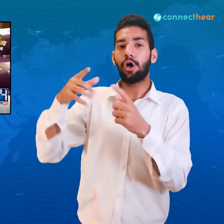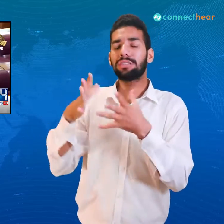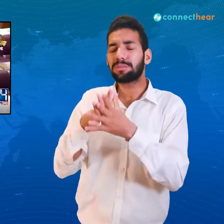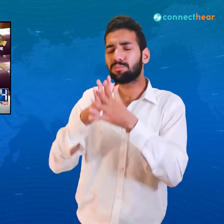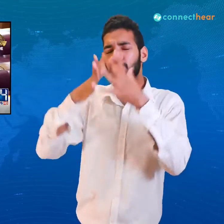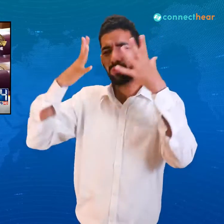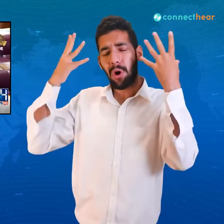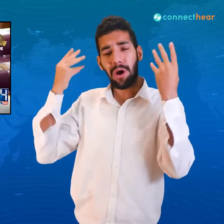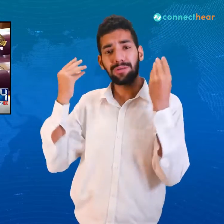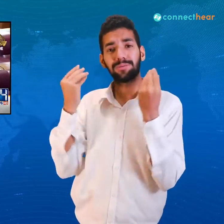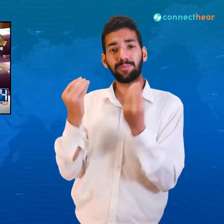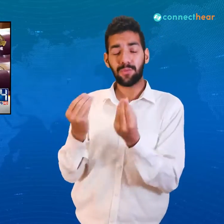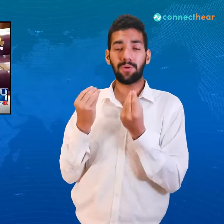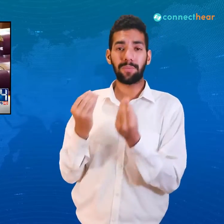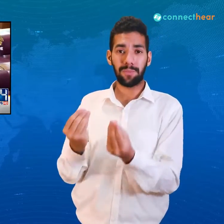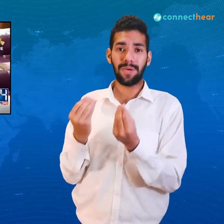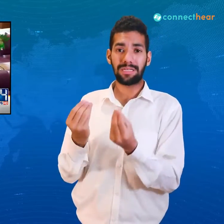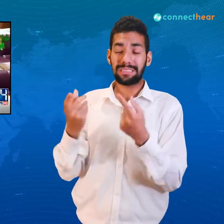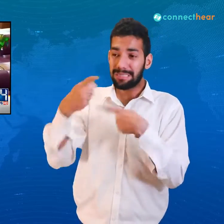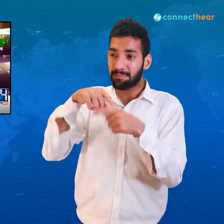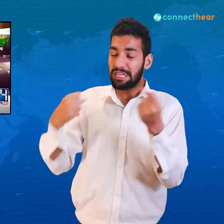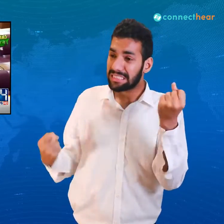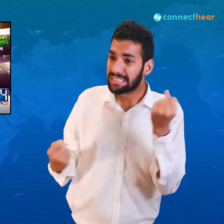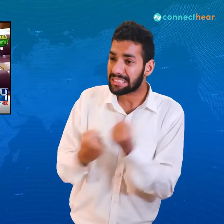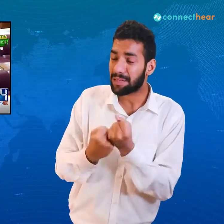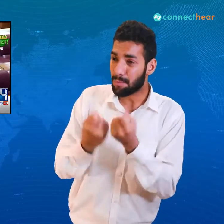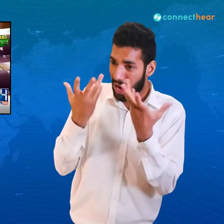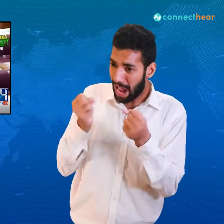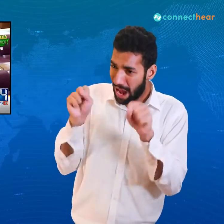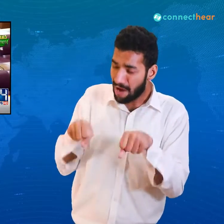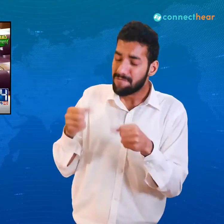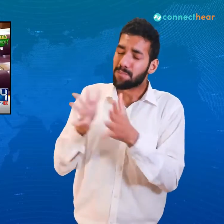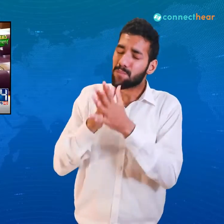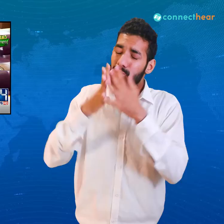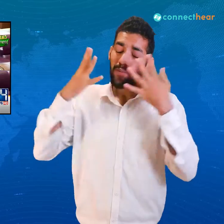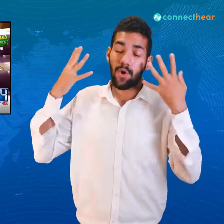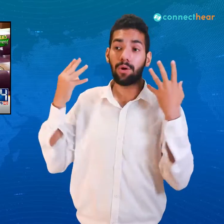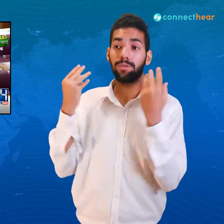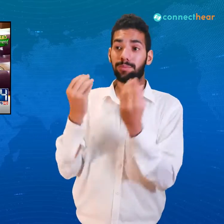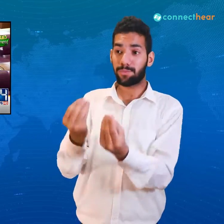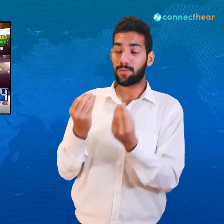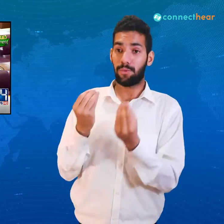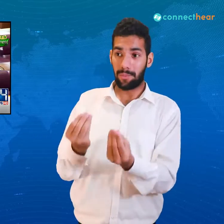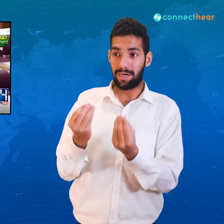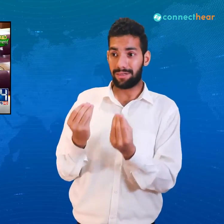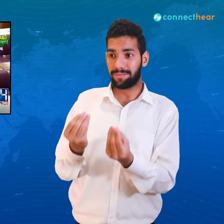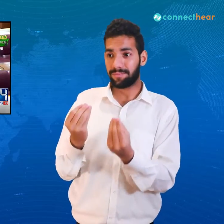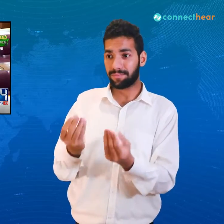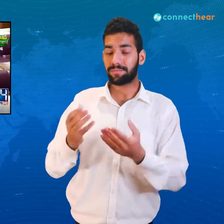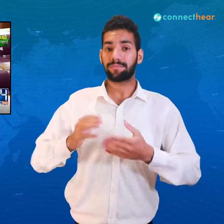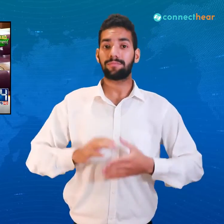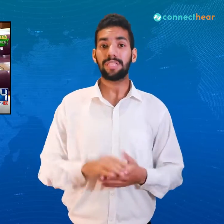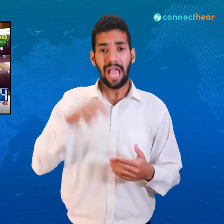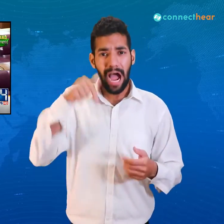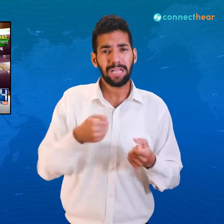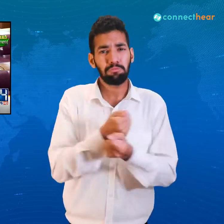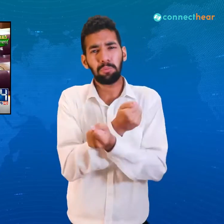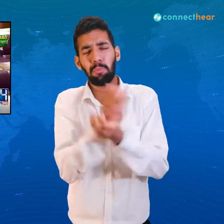سپورٹرز کو آج کی یہ ڈیفائنس آج کئی کھڑا ہونا اور آپ کا آج کی ریزشنس مبارک ہو